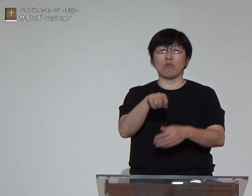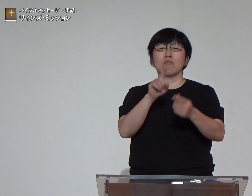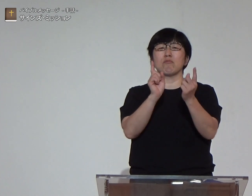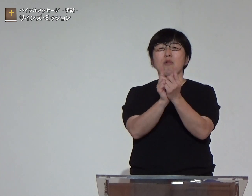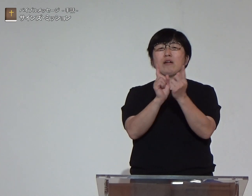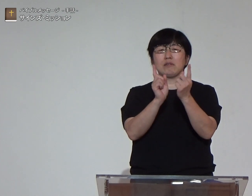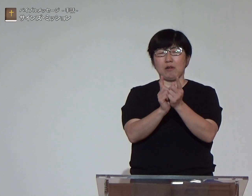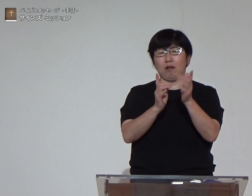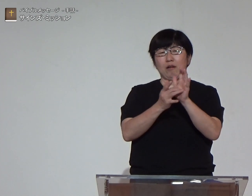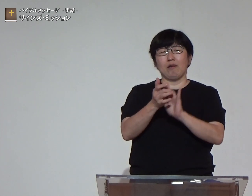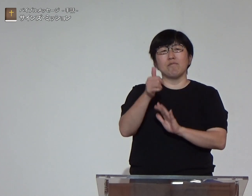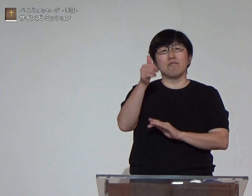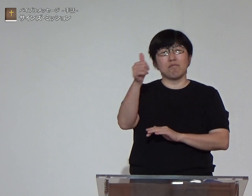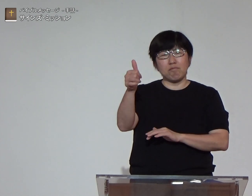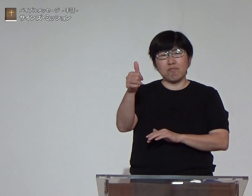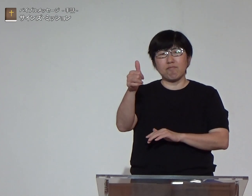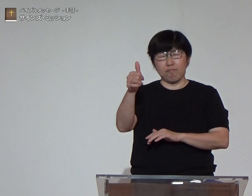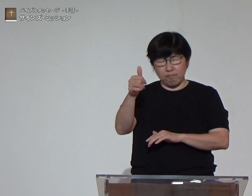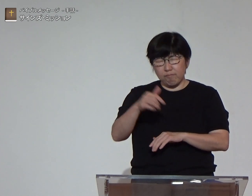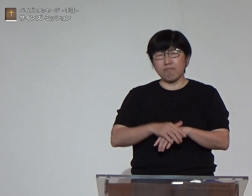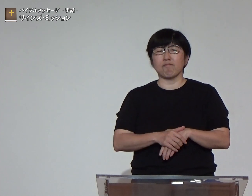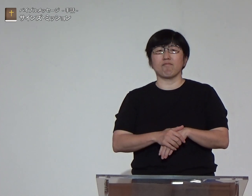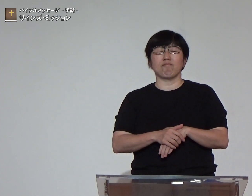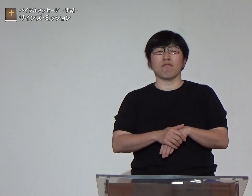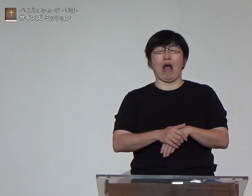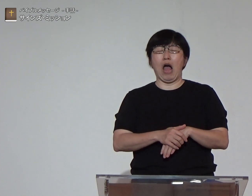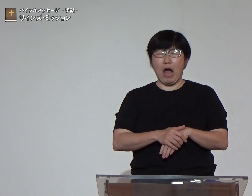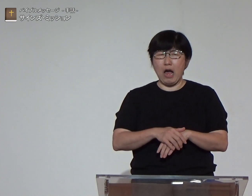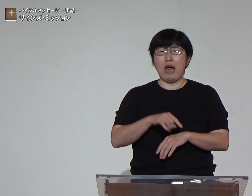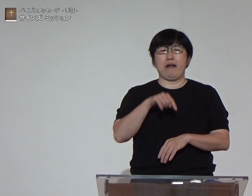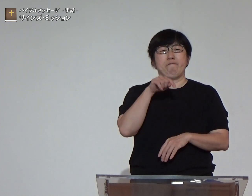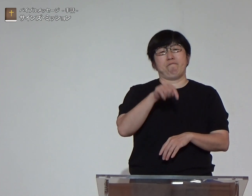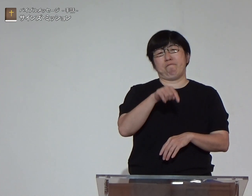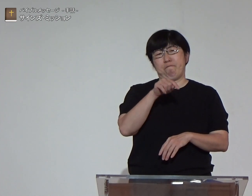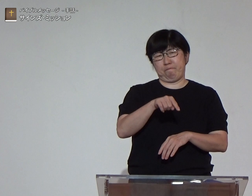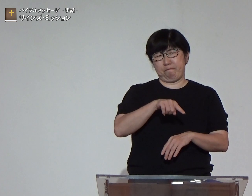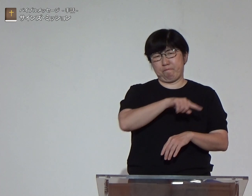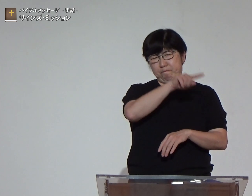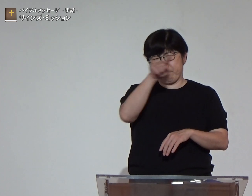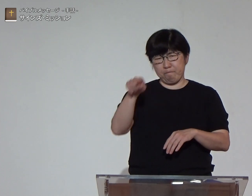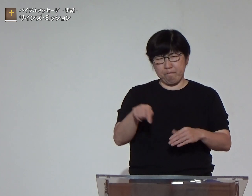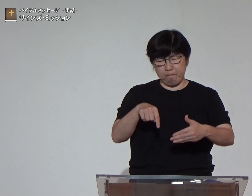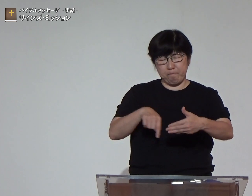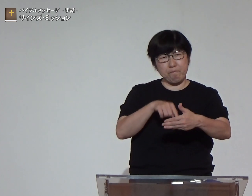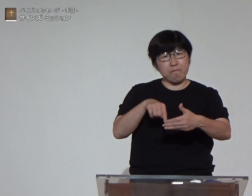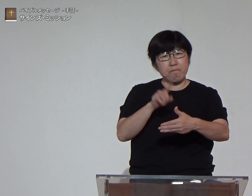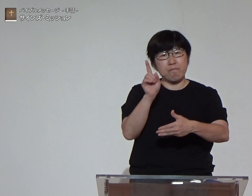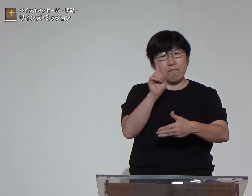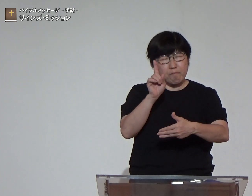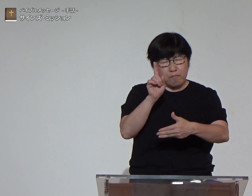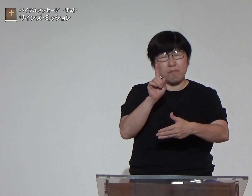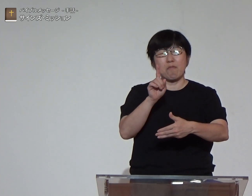イエス様にこのような報告をした彼らの考え方の中には